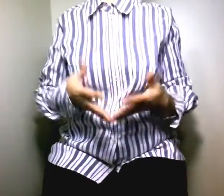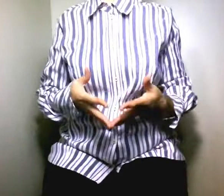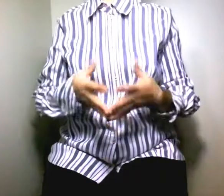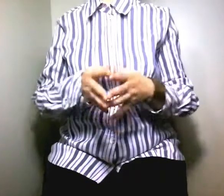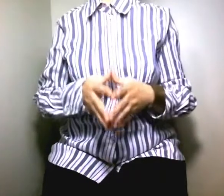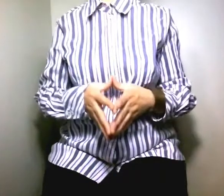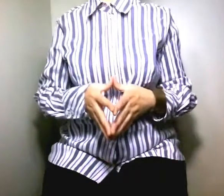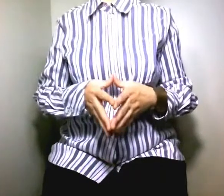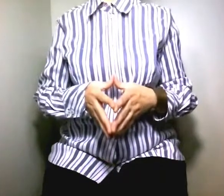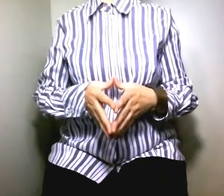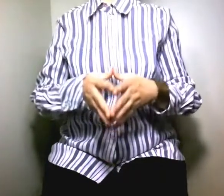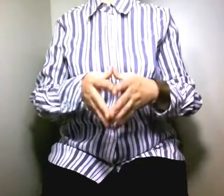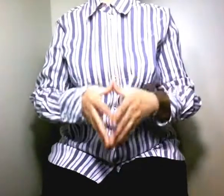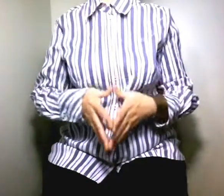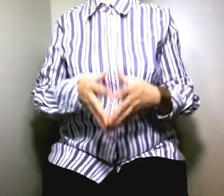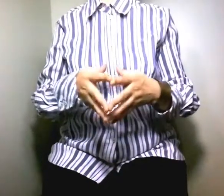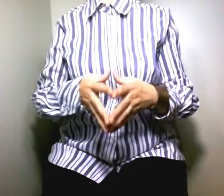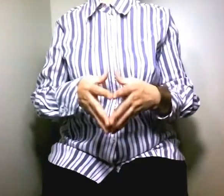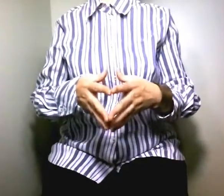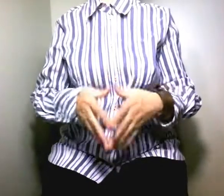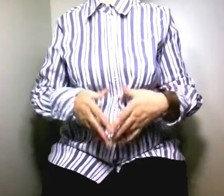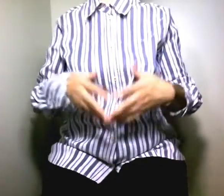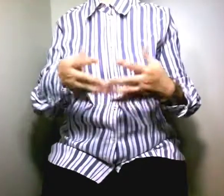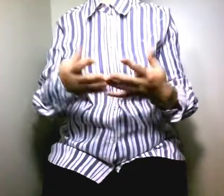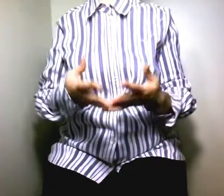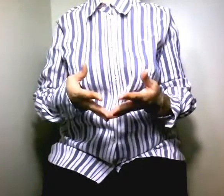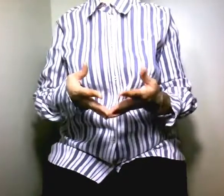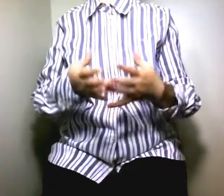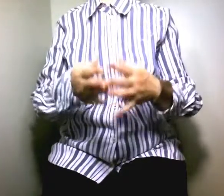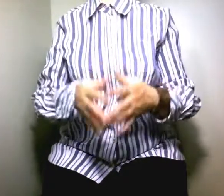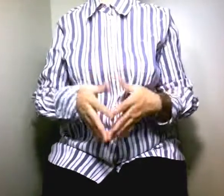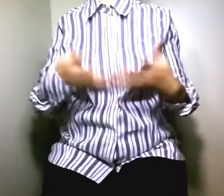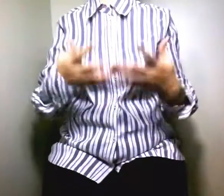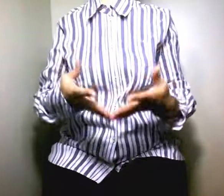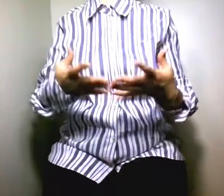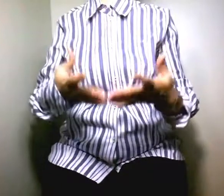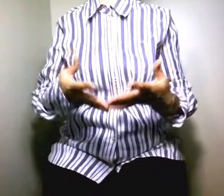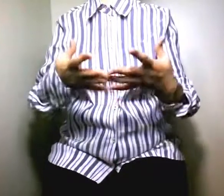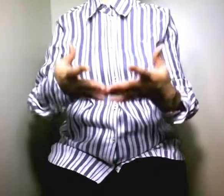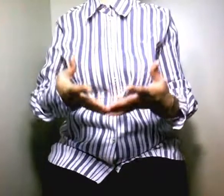أفكارهم لدرجة أنهم قد ابتكروا علما كانوا رمزا للود والسلام